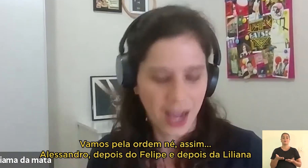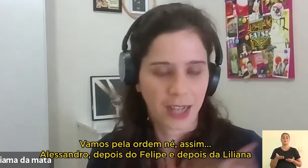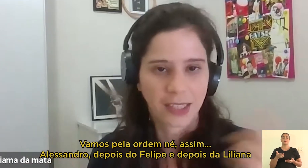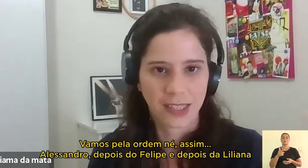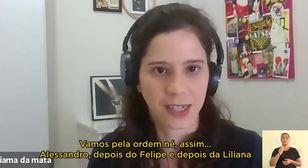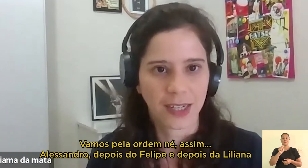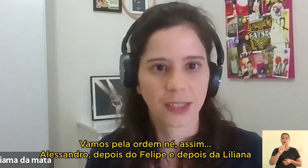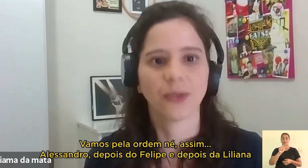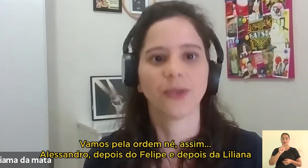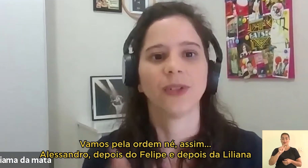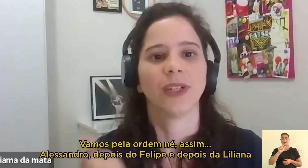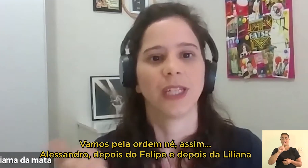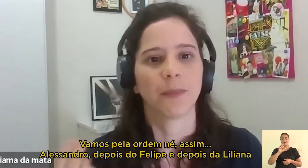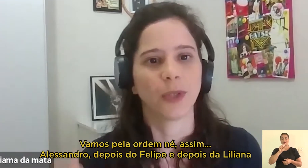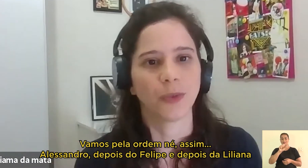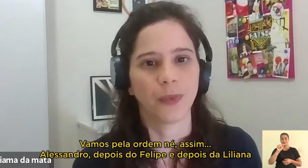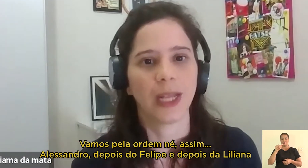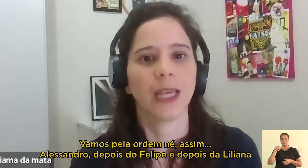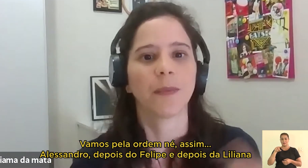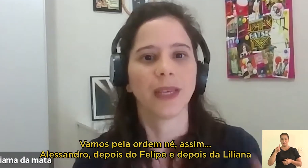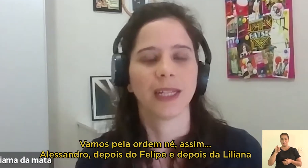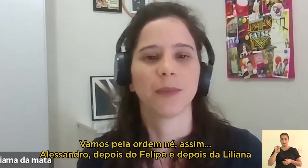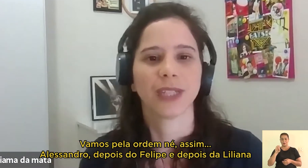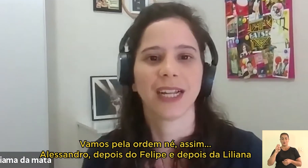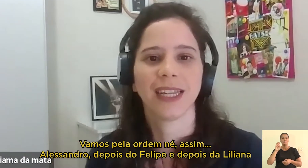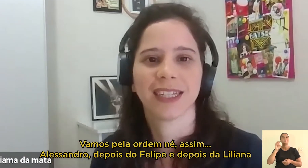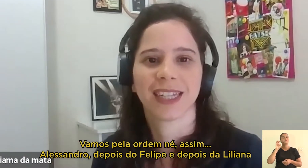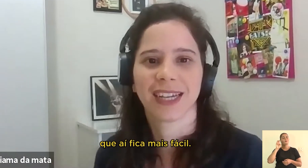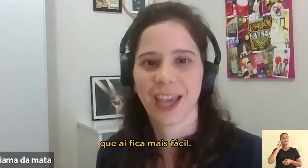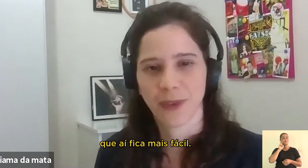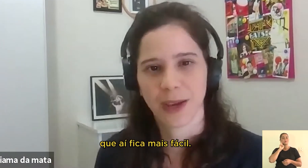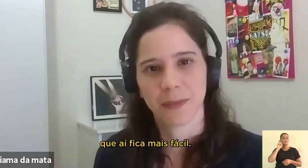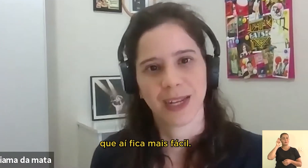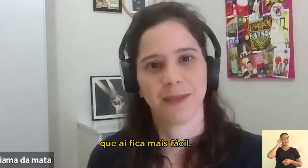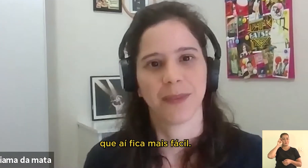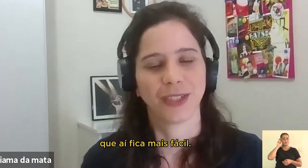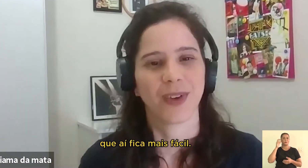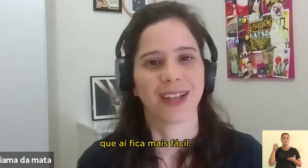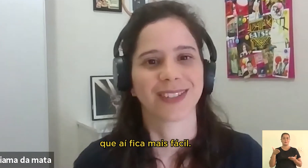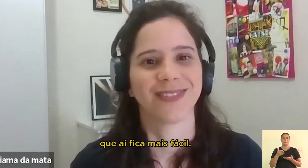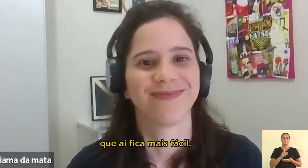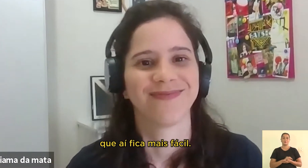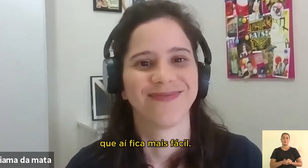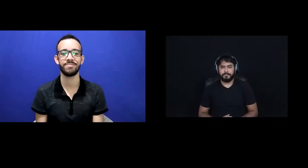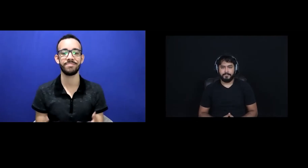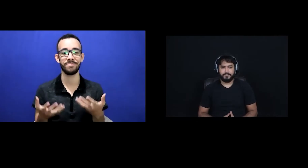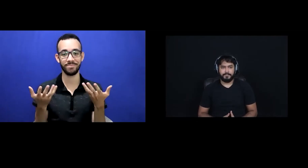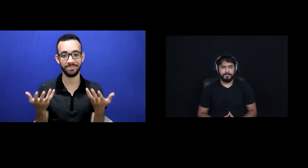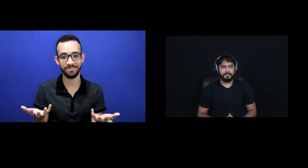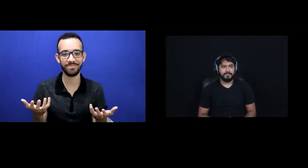Alessandro, depois o Felipe e depois a Liliana, que aí fica mais fácil.